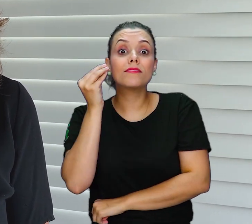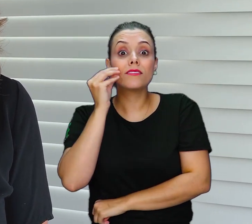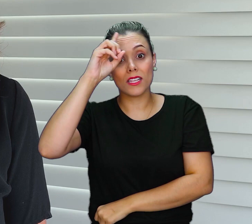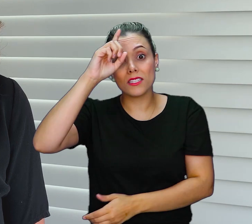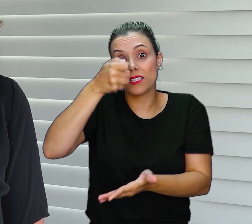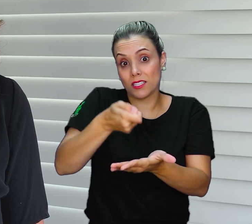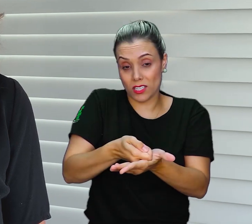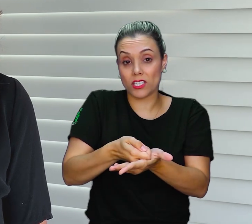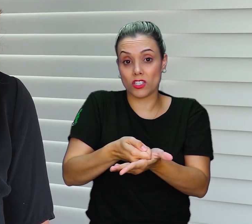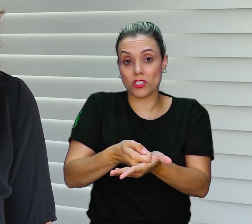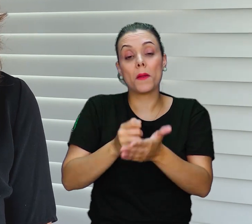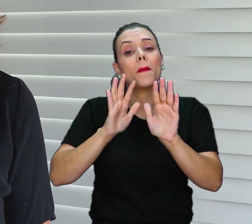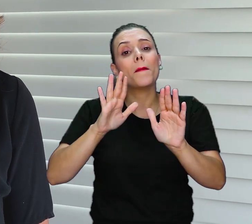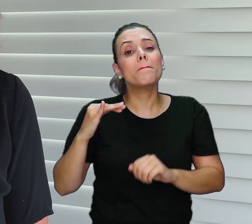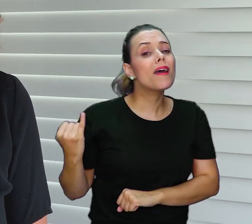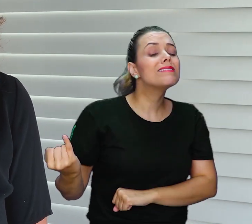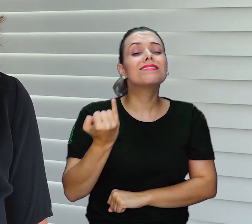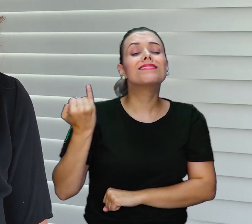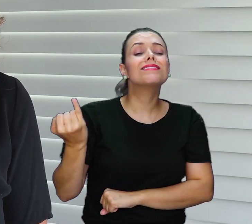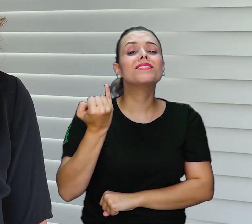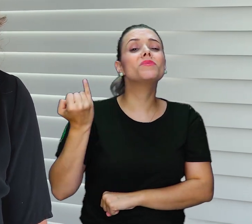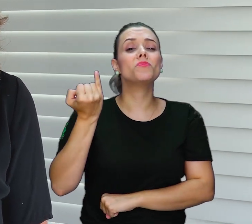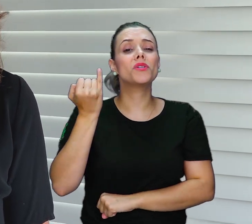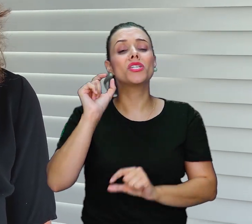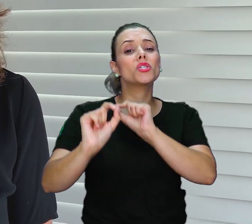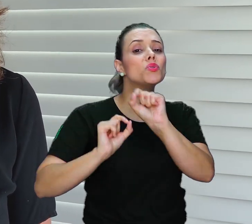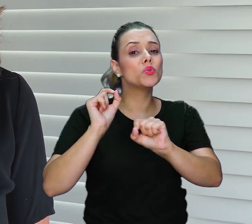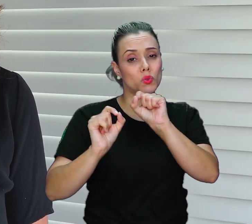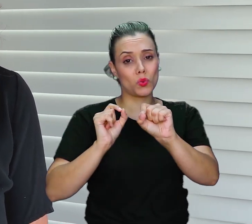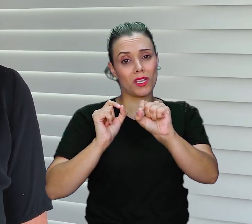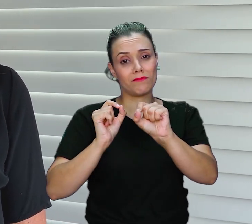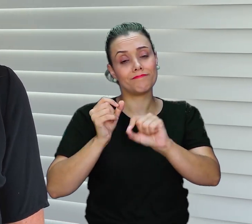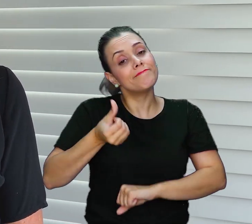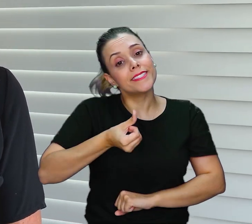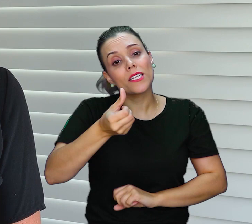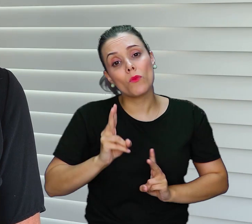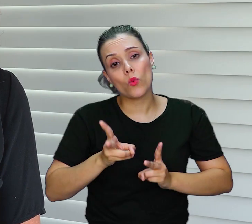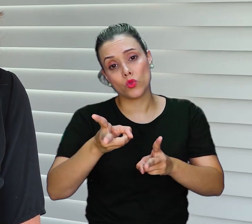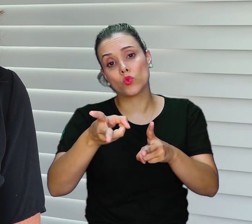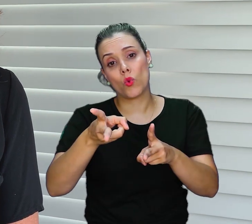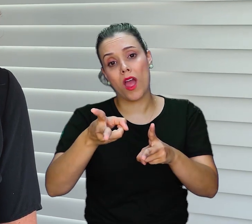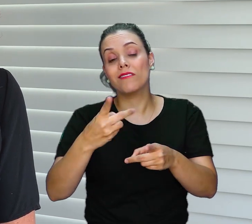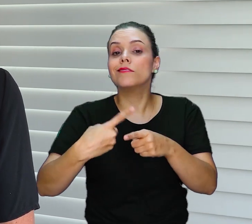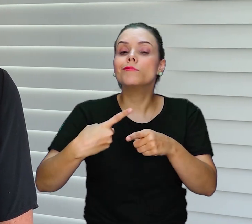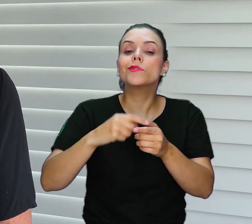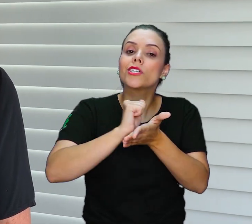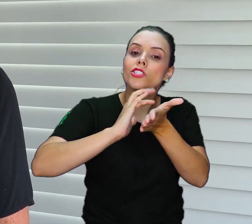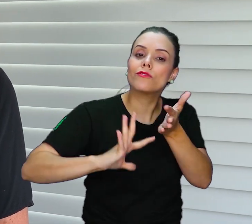mais importante decisão é que a gente se mantenha conectado, por isso estamos mantendo o semestre para que a gente possa, partir